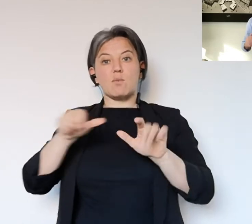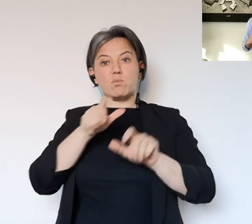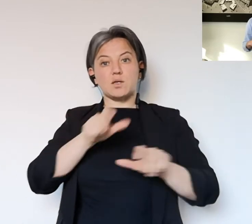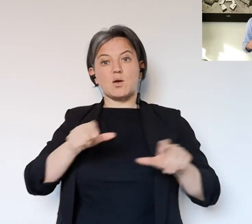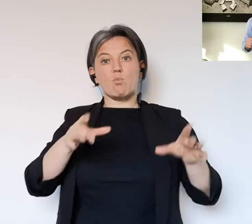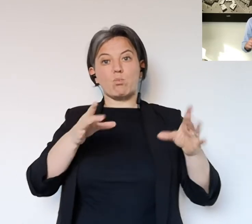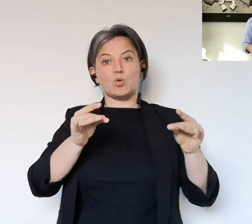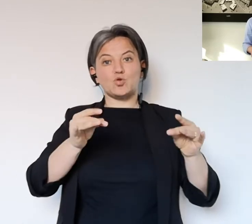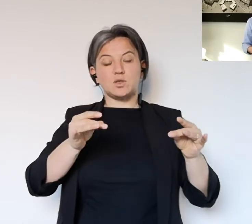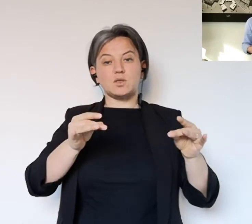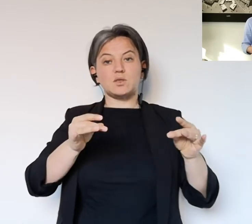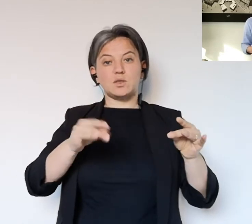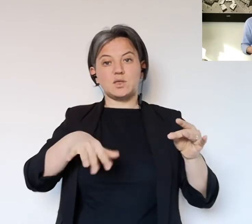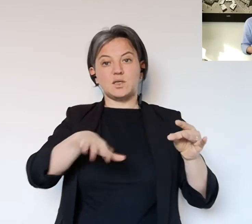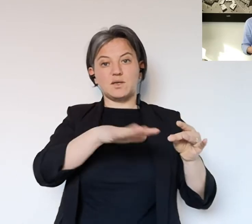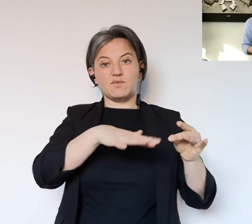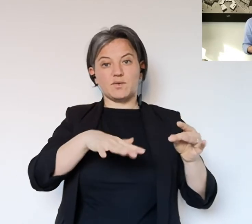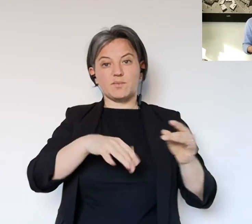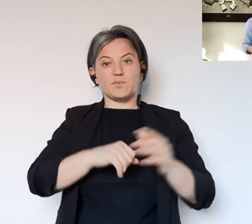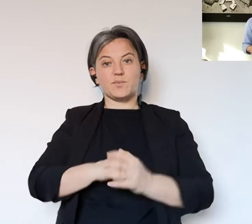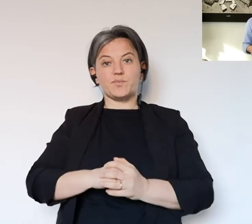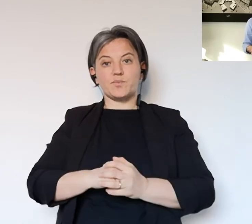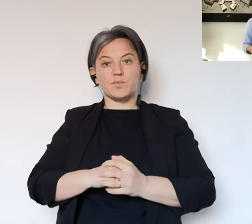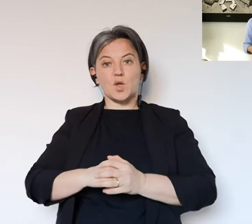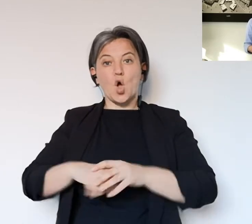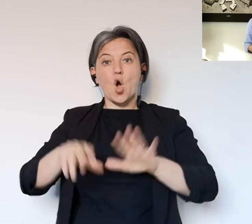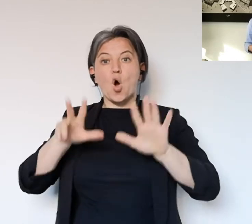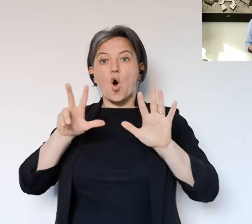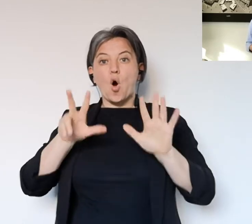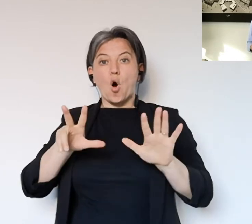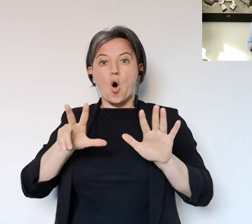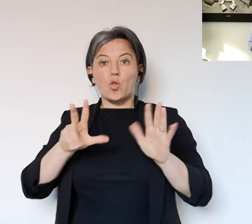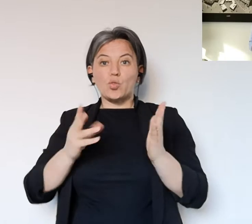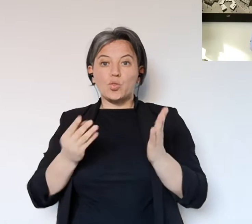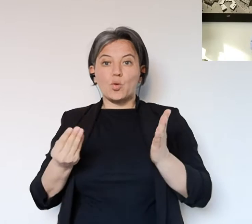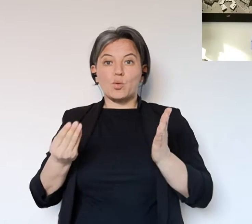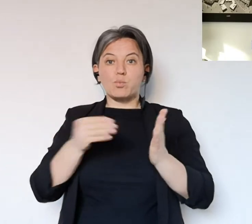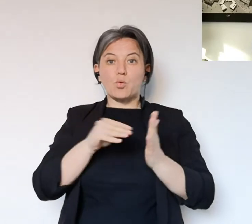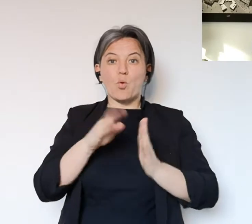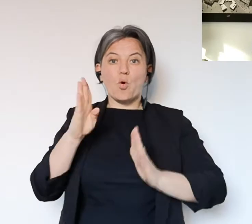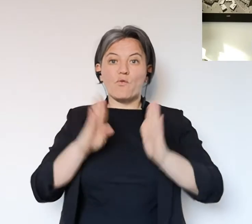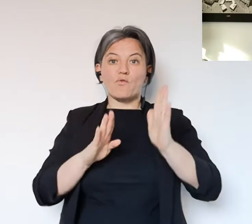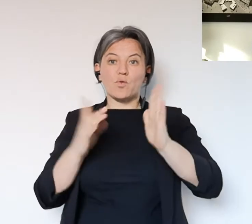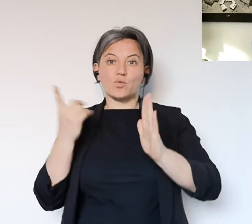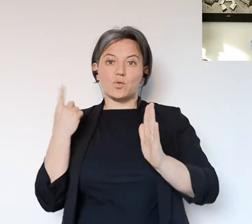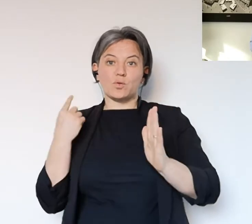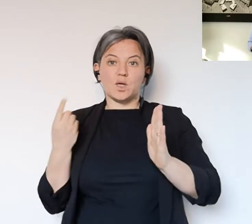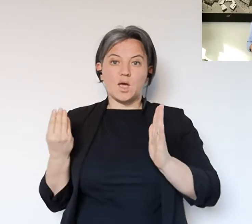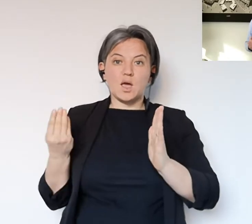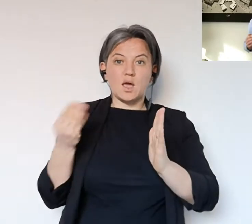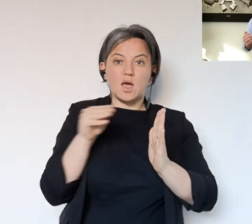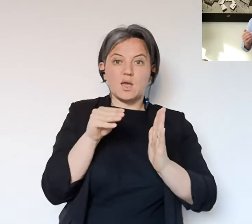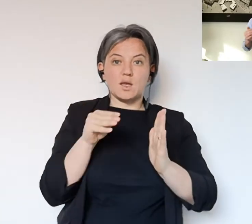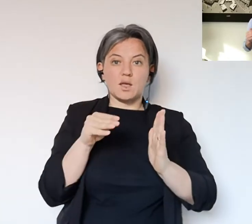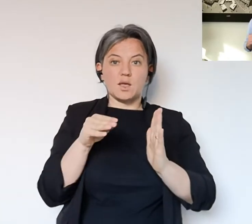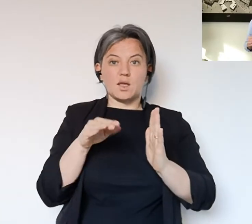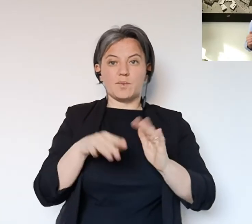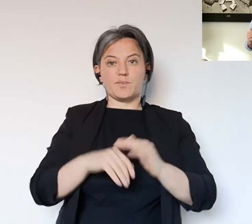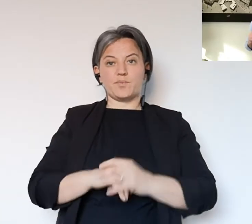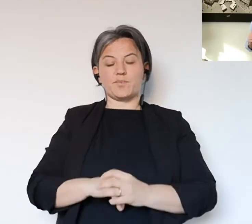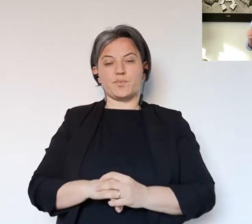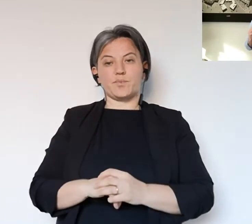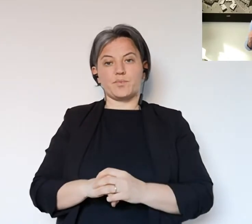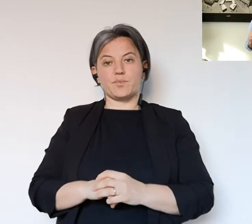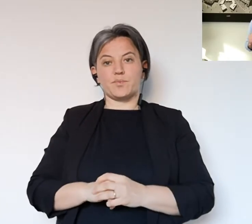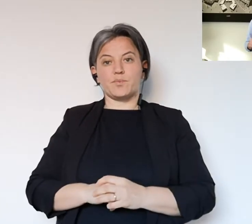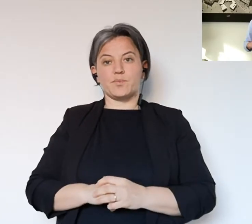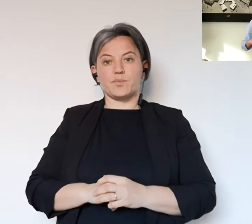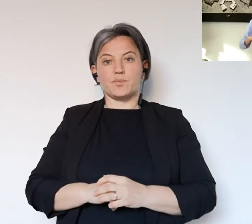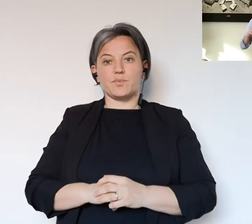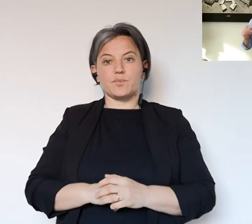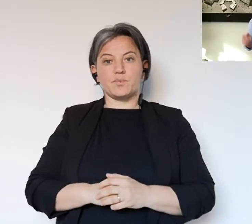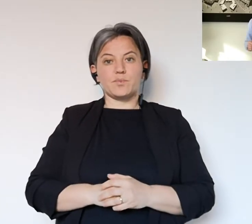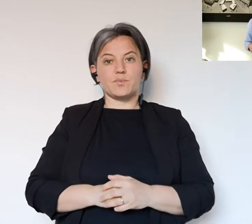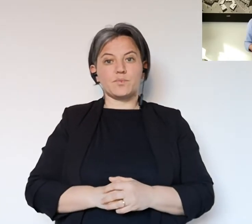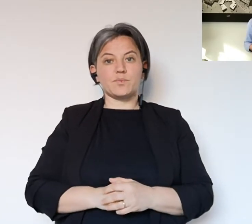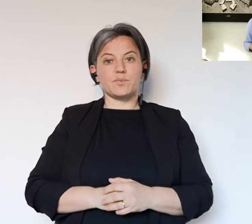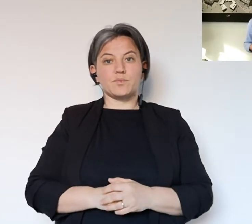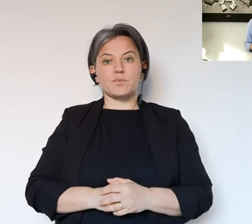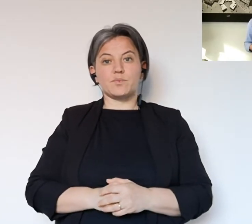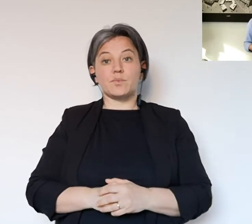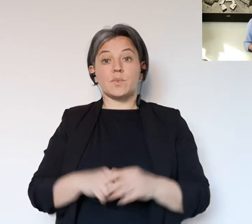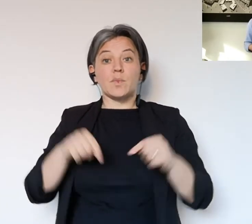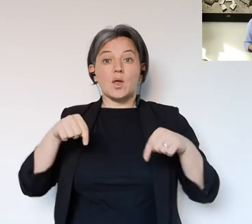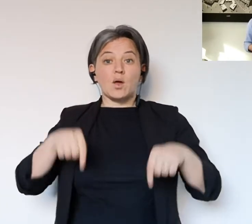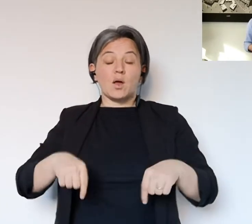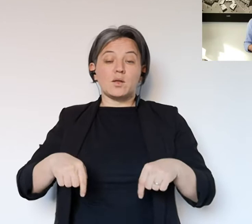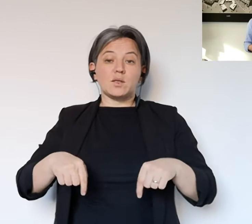Modena sale a 3.766 persone positive, sono 8 in più in tutta la